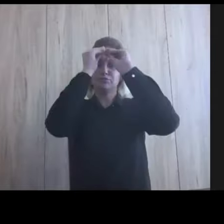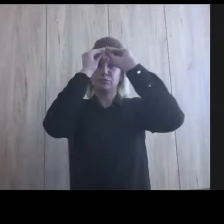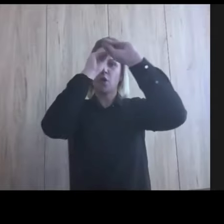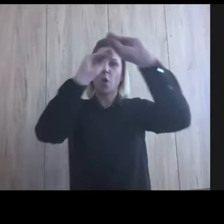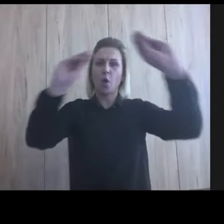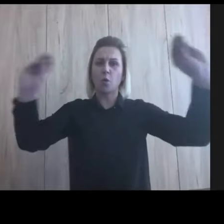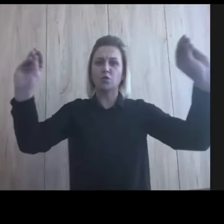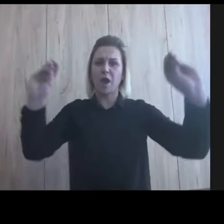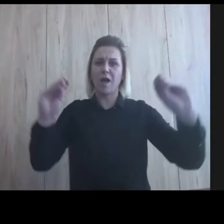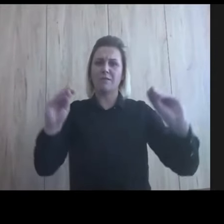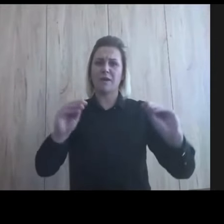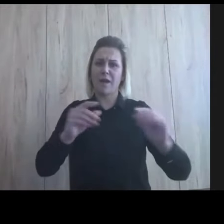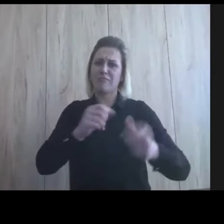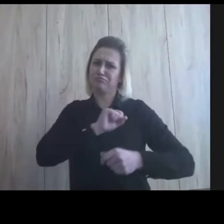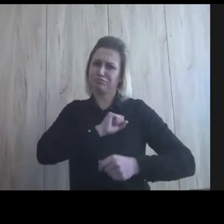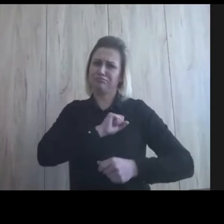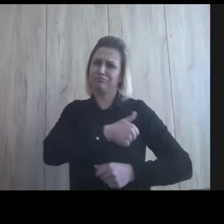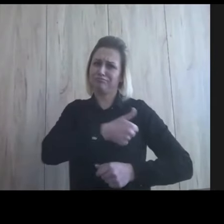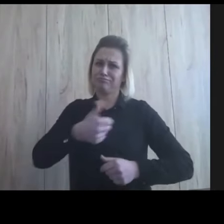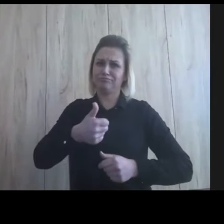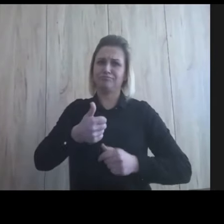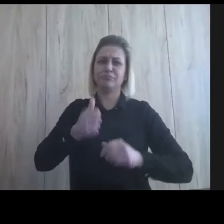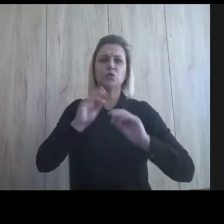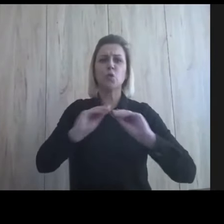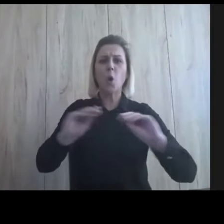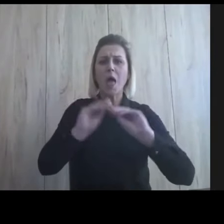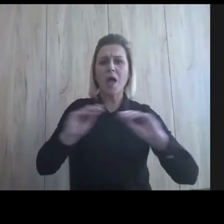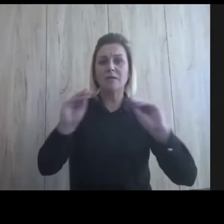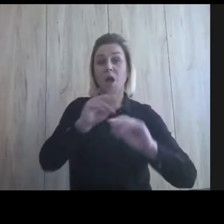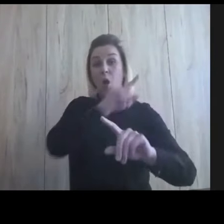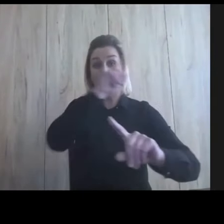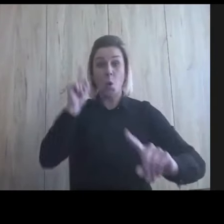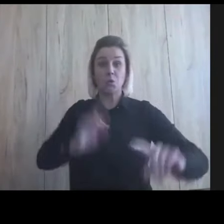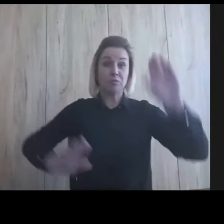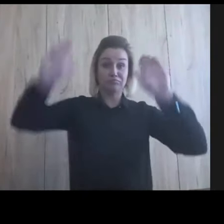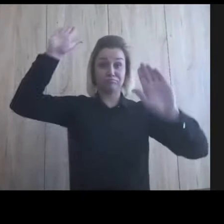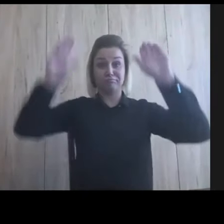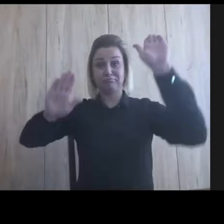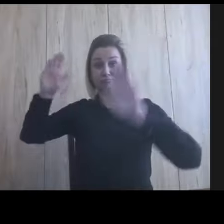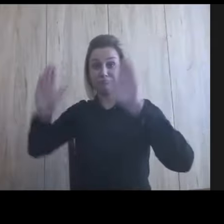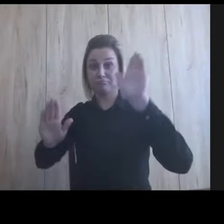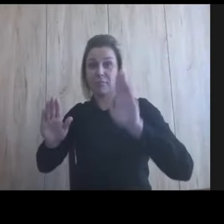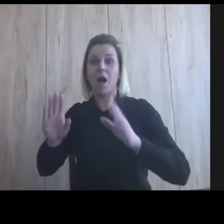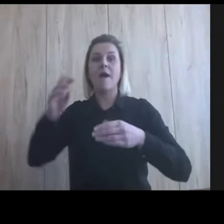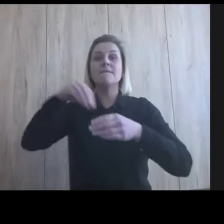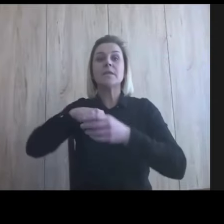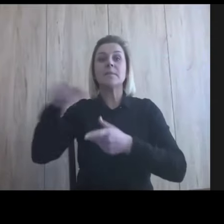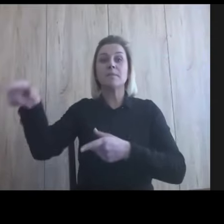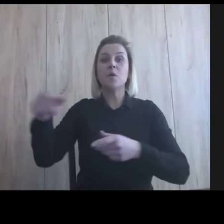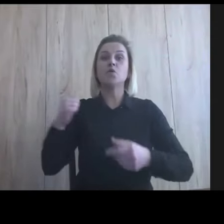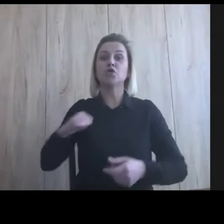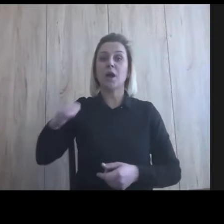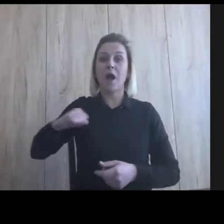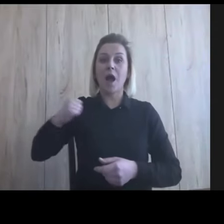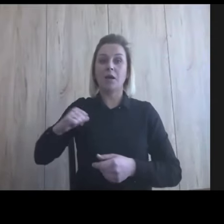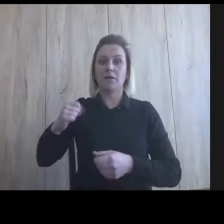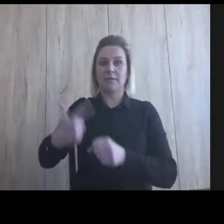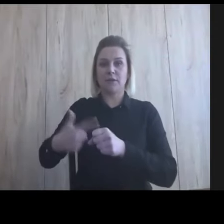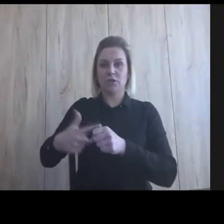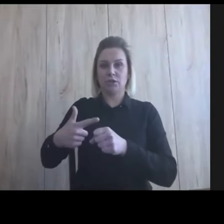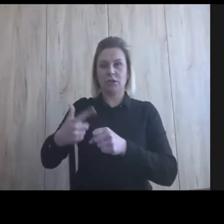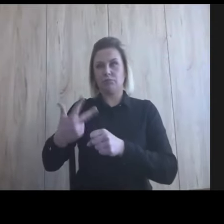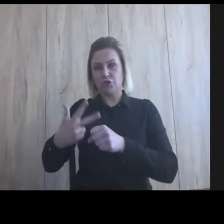atrakcyjnego szkolenia, no i ludzie się zgłaszali i w sali już czekało na nich trzydziestu, czy tam dwudziestu głuchych.